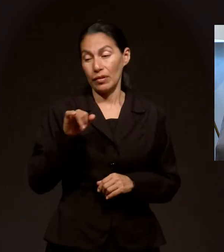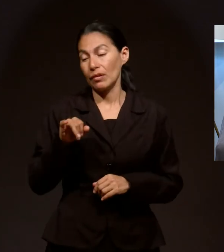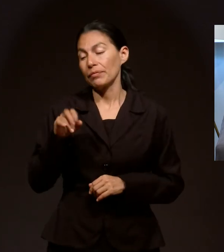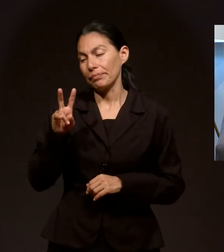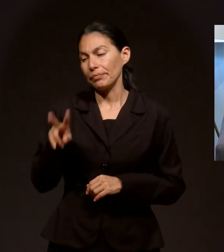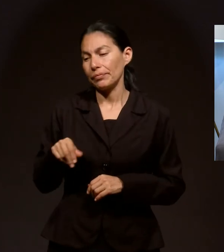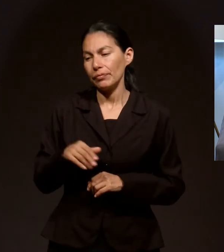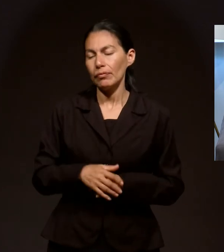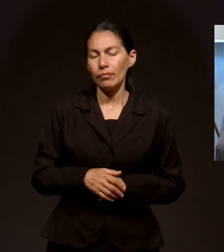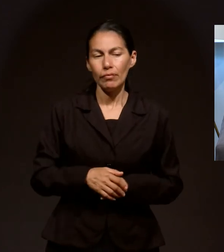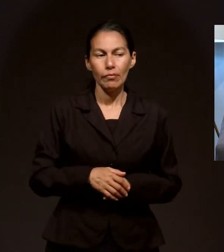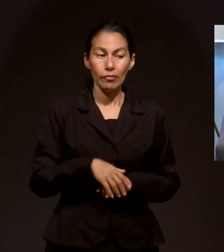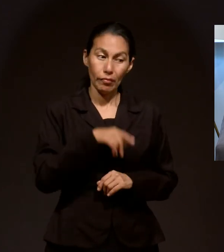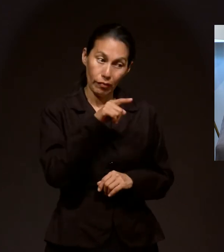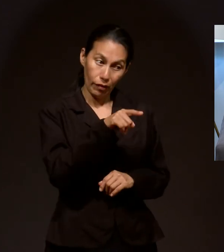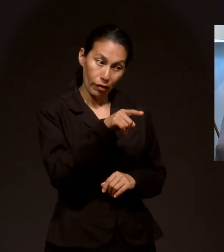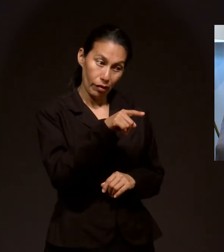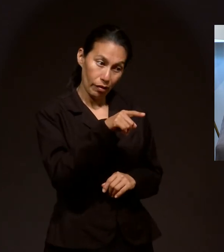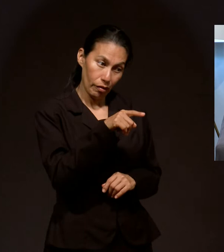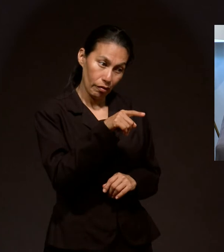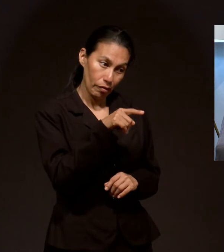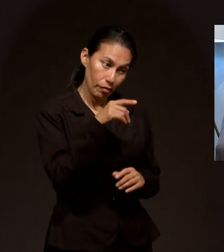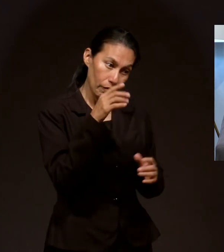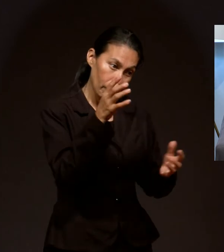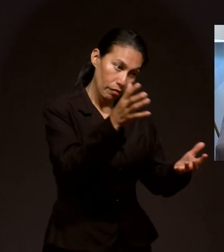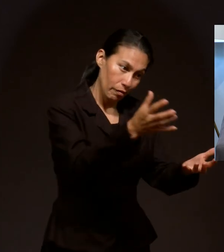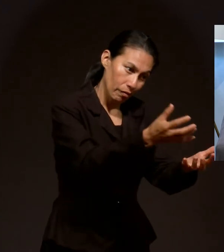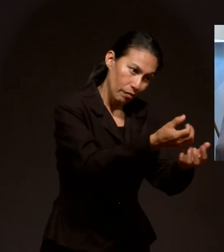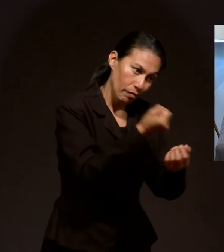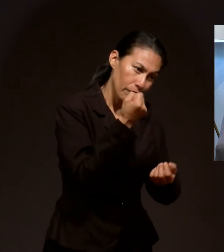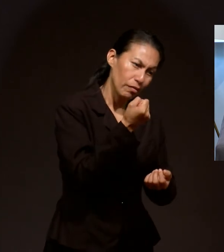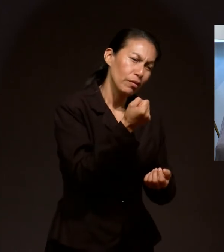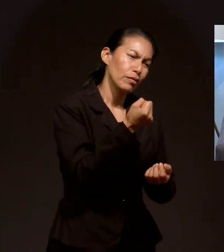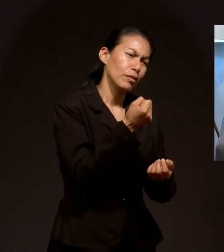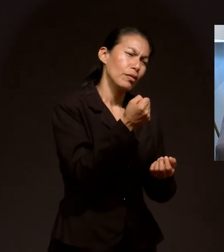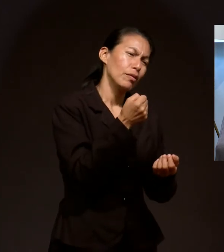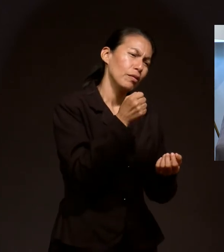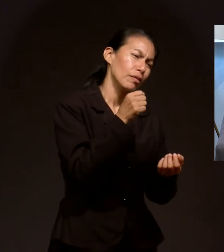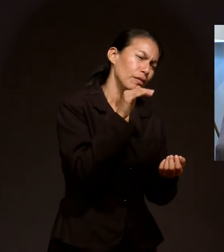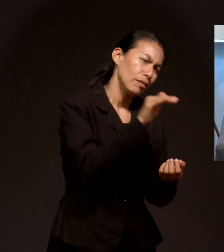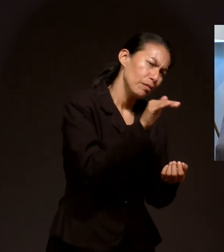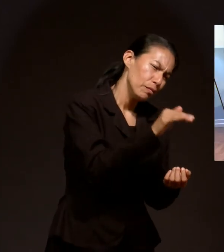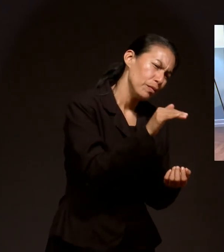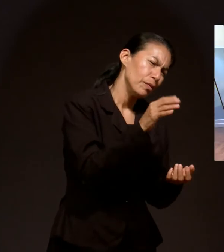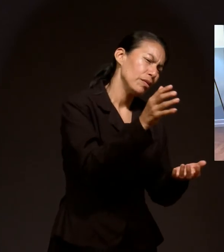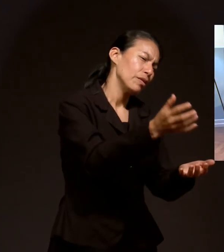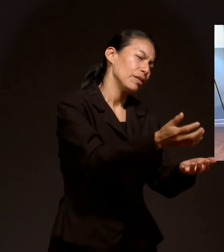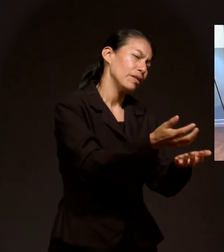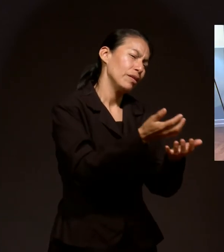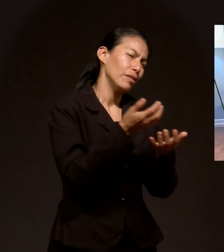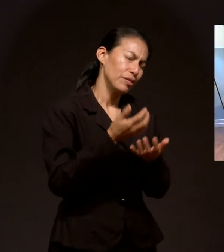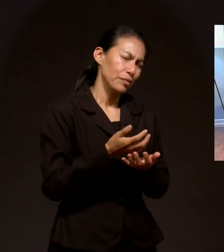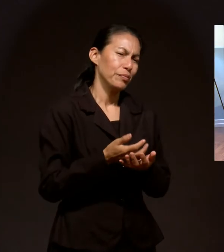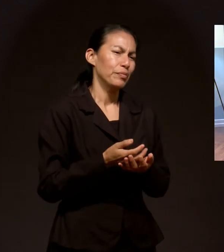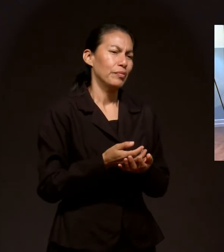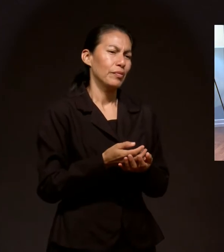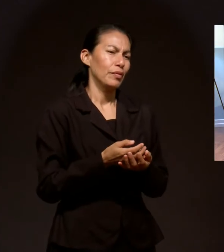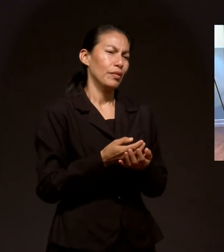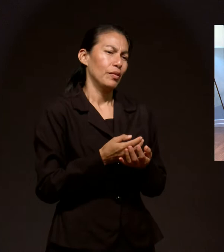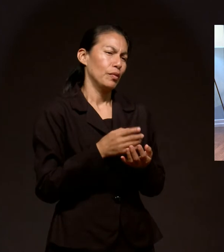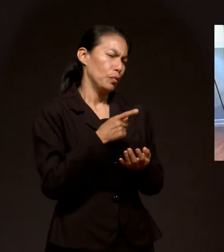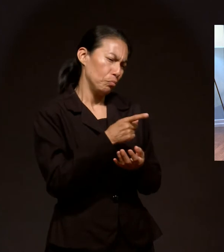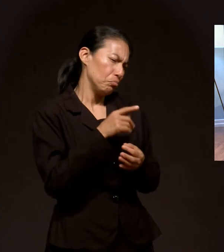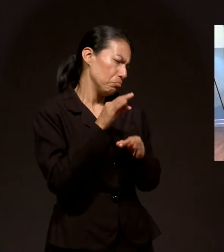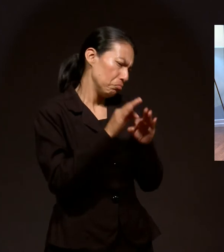te alcanzó. Y te volvió a llamar para que el plan se completara, ¿no? Porque todavía está en